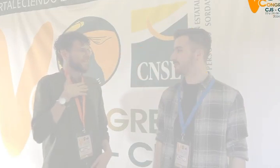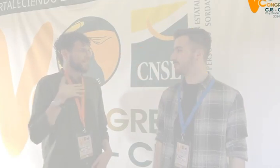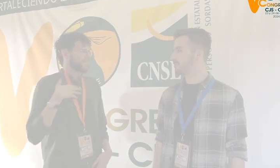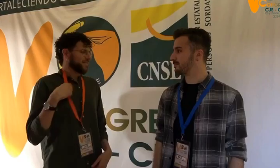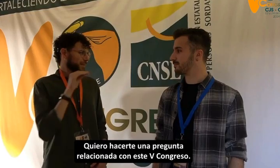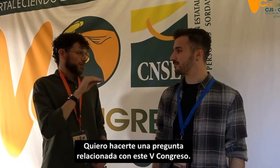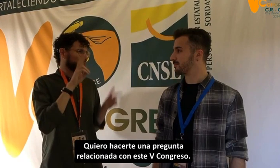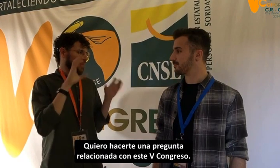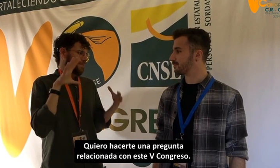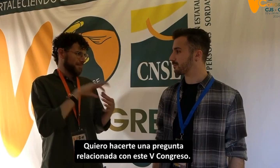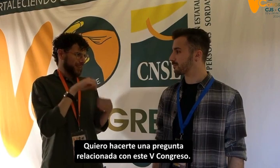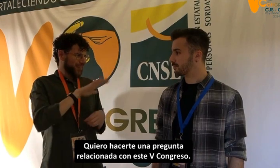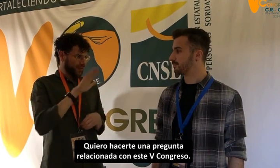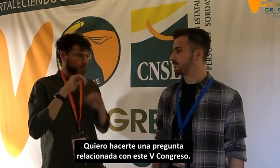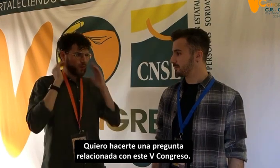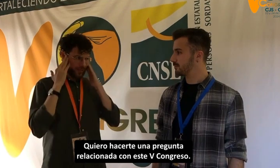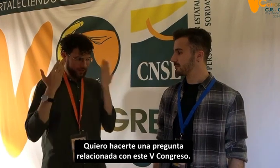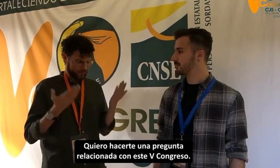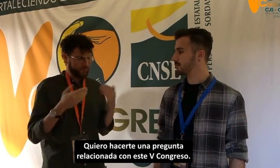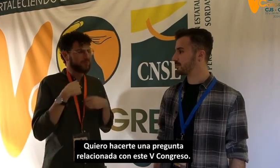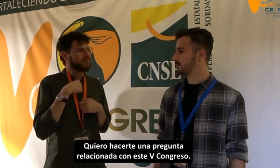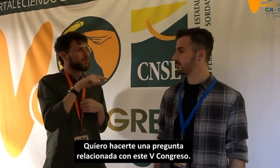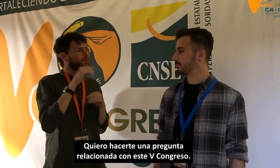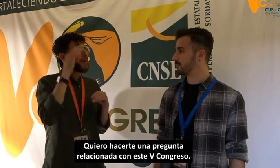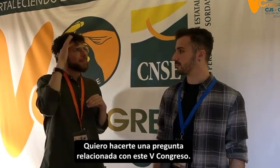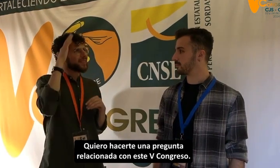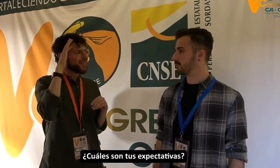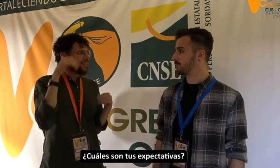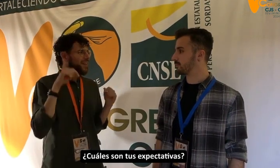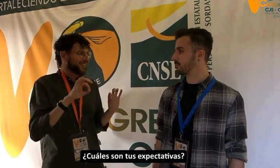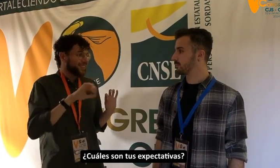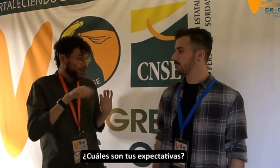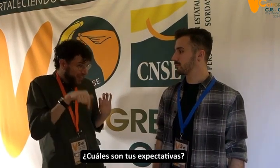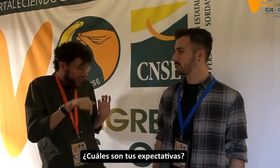Quiero hacerte una pregunta relacionada con este quinto congreso. ¿Cuáles son tus expectativas?